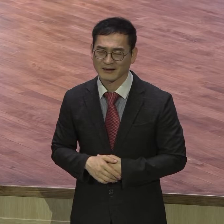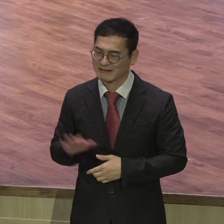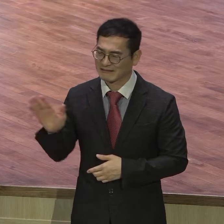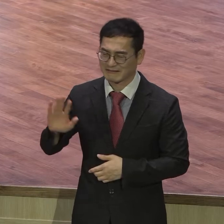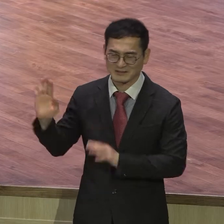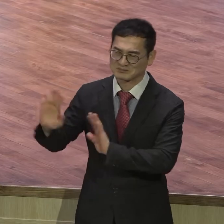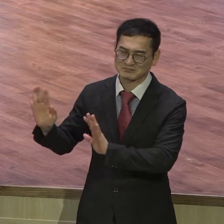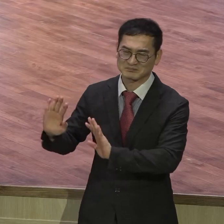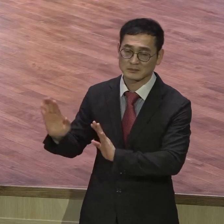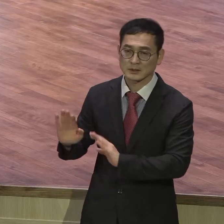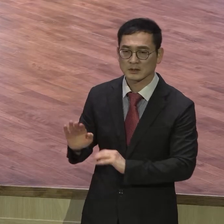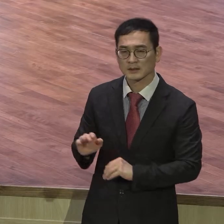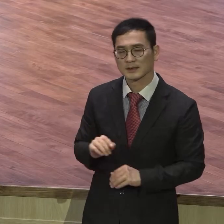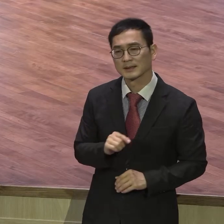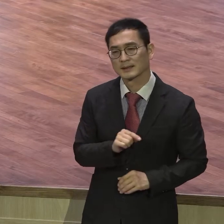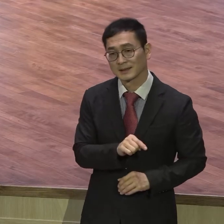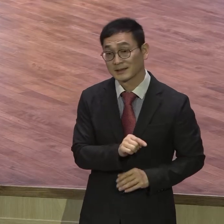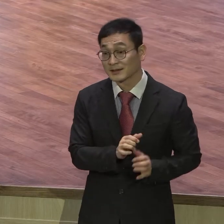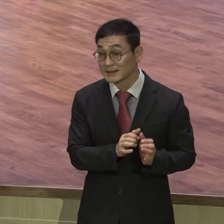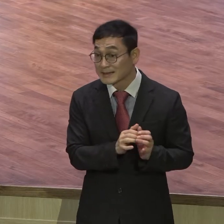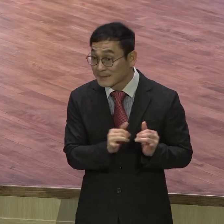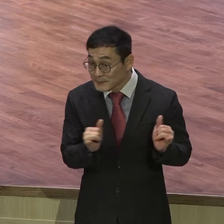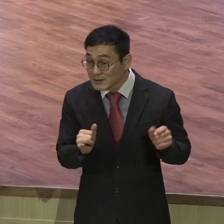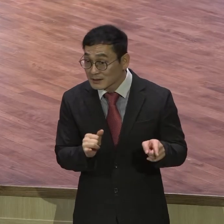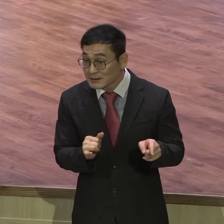그런 사람들 잘 보세요. 절대 믿음 없습니다.